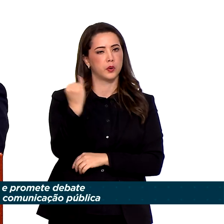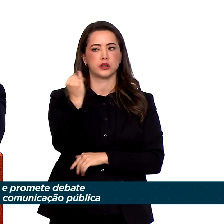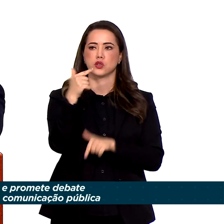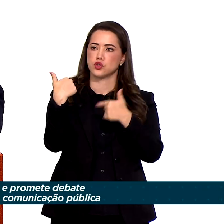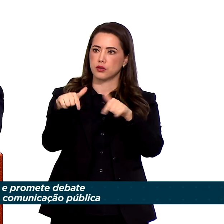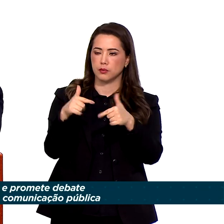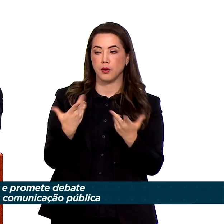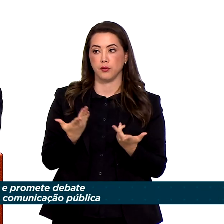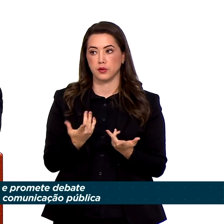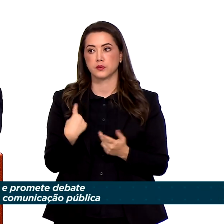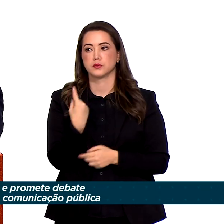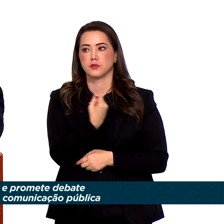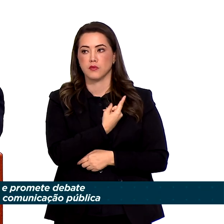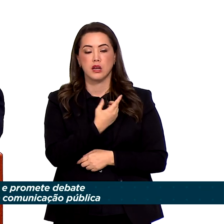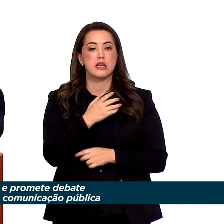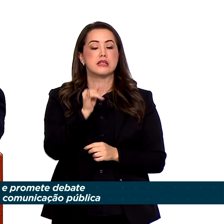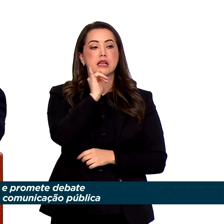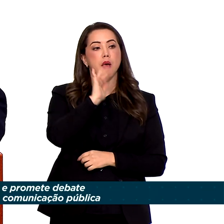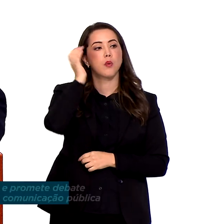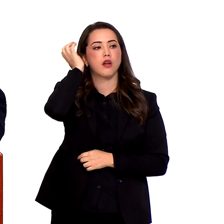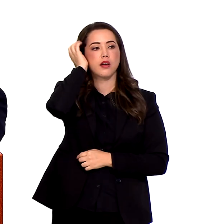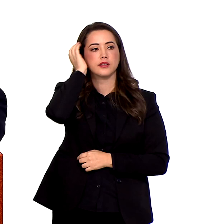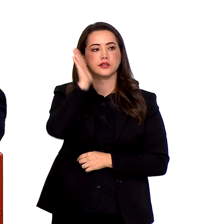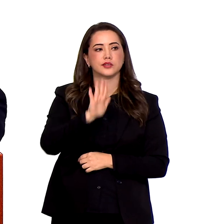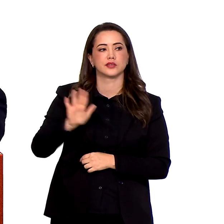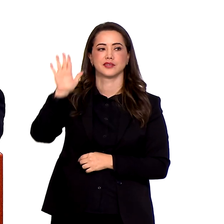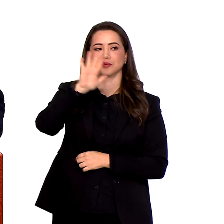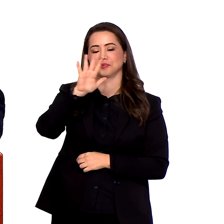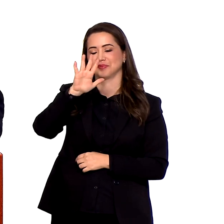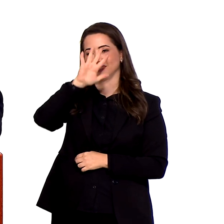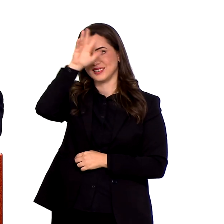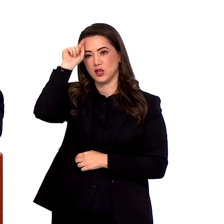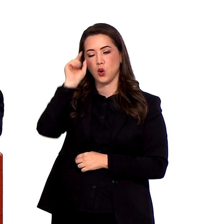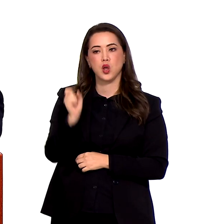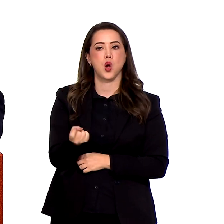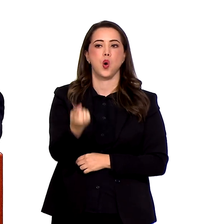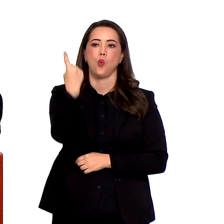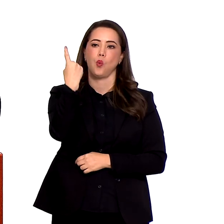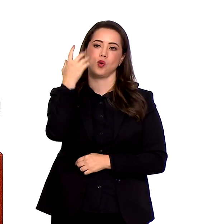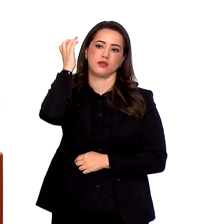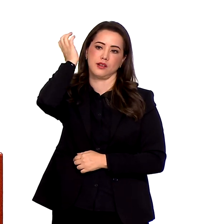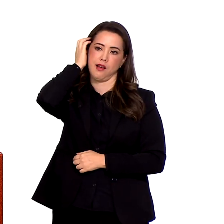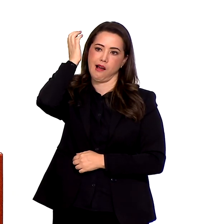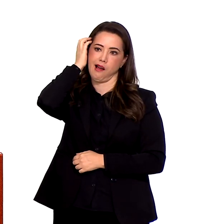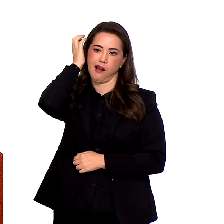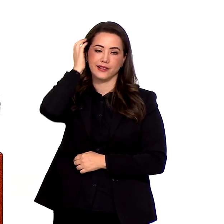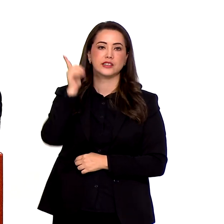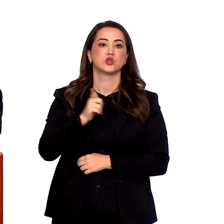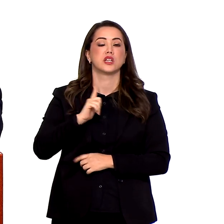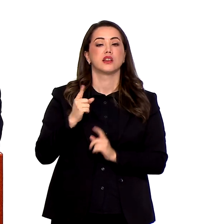como a Rádio Nacional da Amazônia, que é a única emissora que transmite rodas curtas para sete estados. E aí E aí